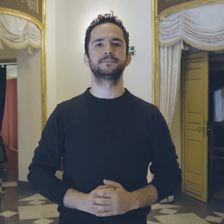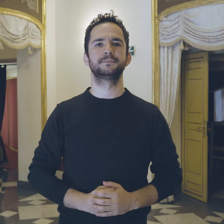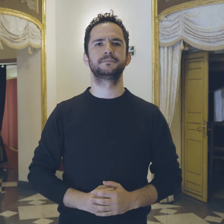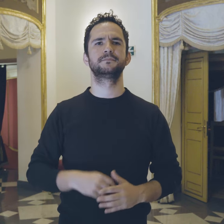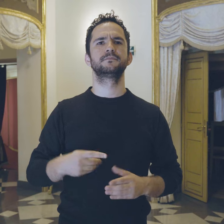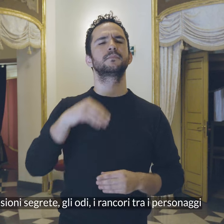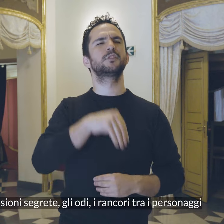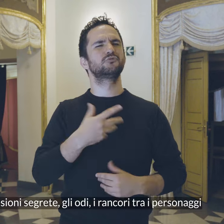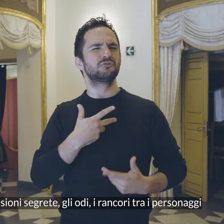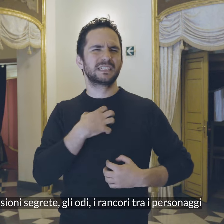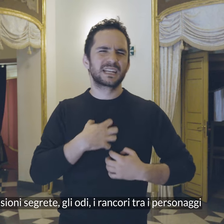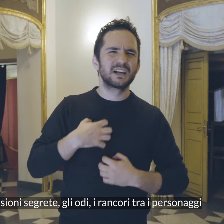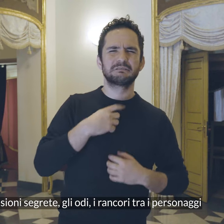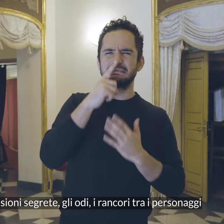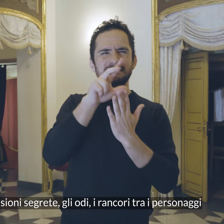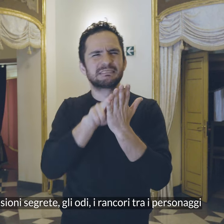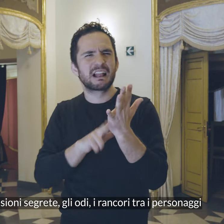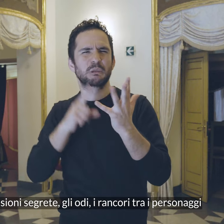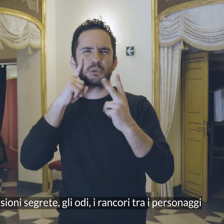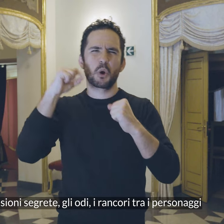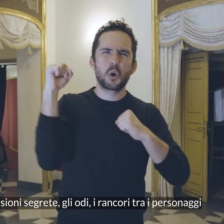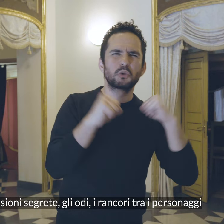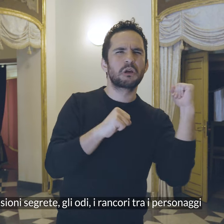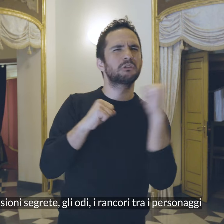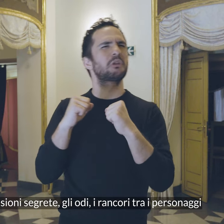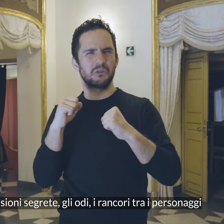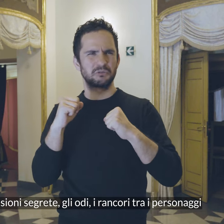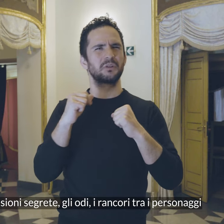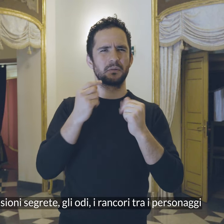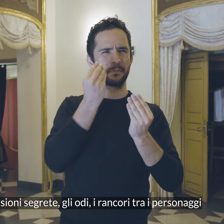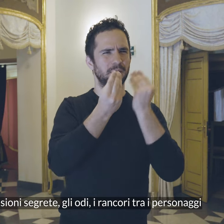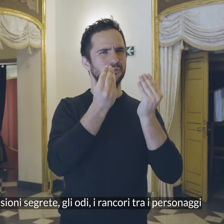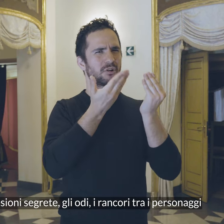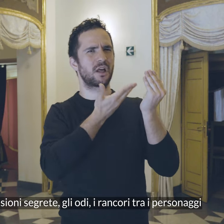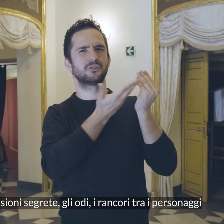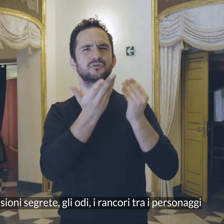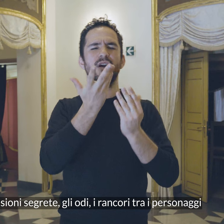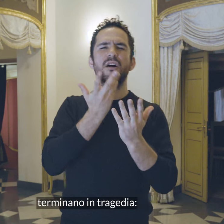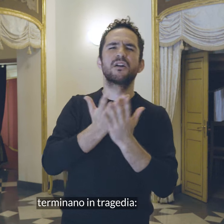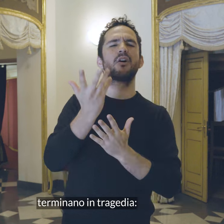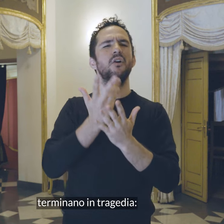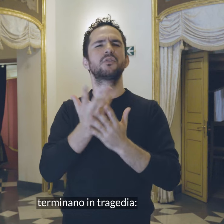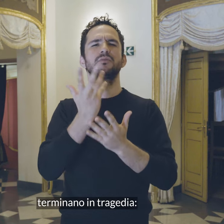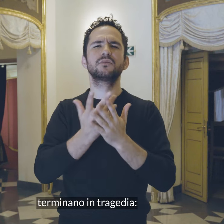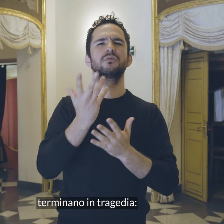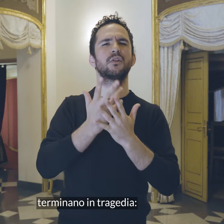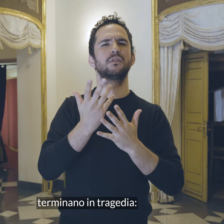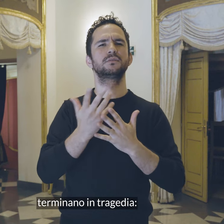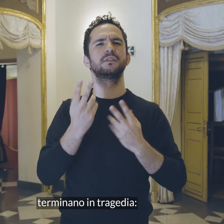Le tensioni segrete, gli odi, i rancori tra i personaggi terminano in tragedia